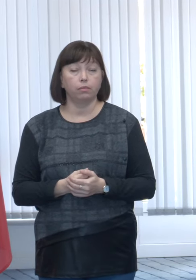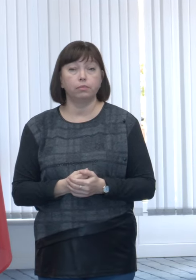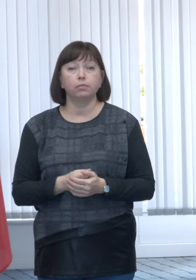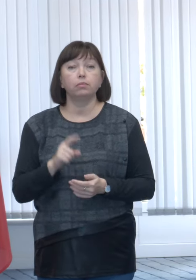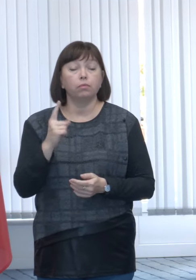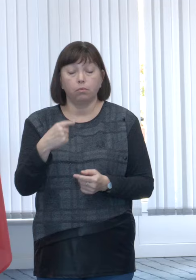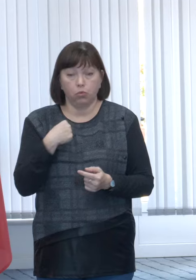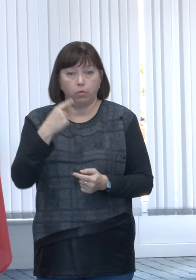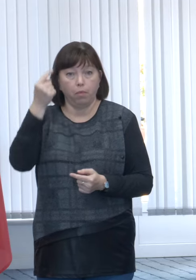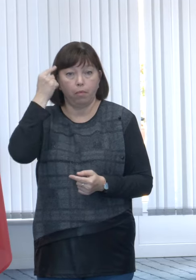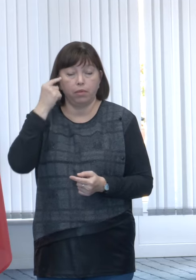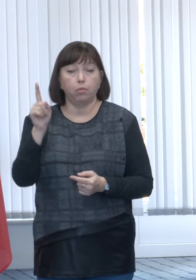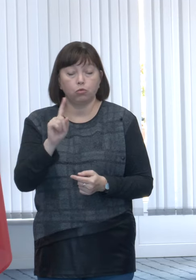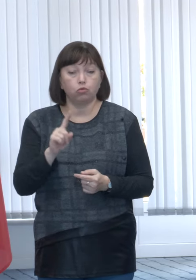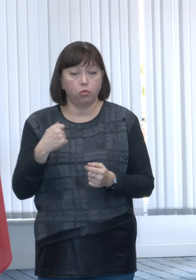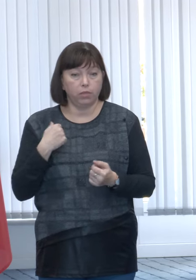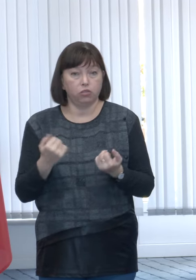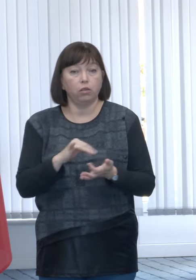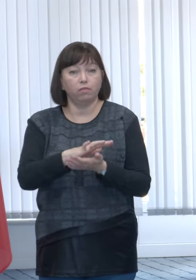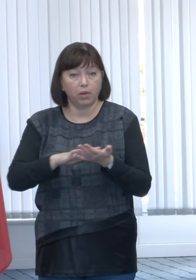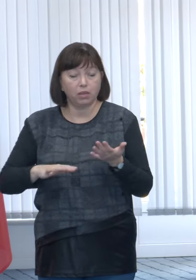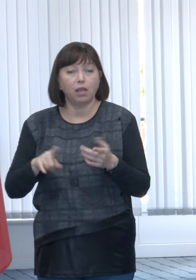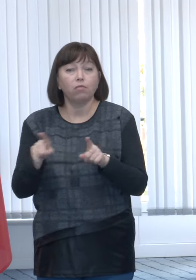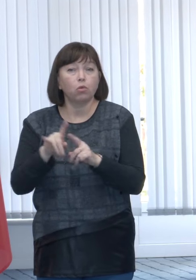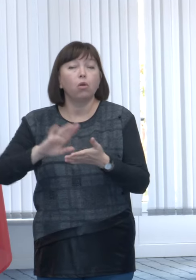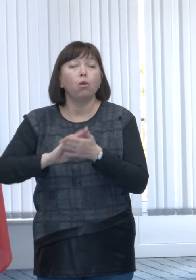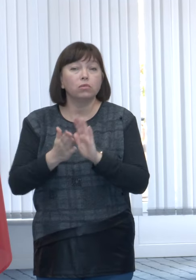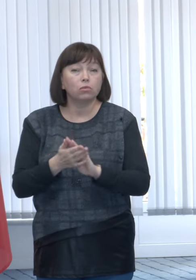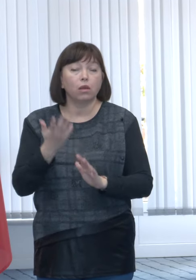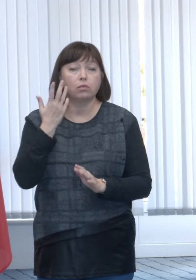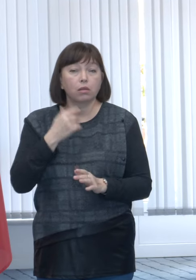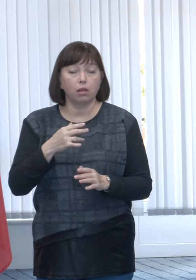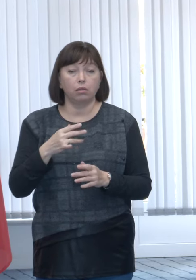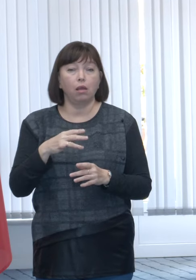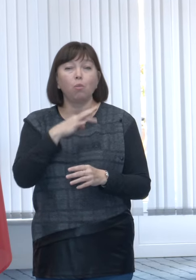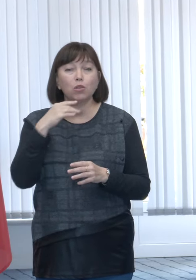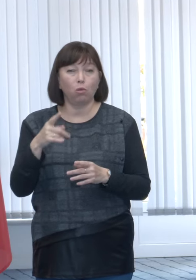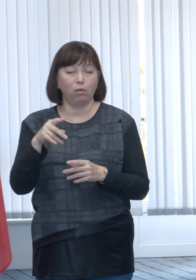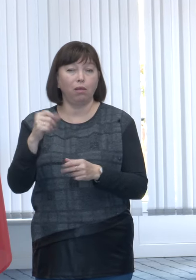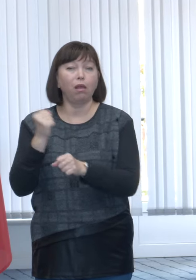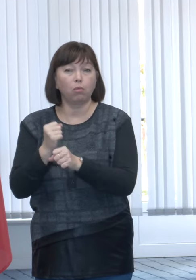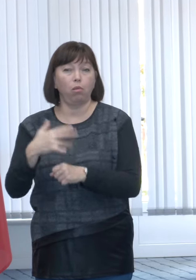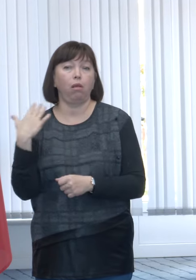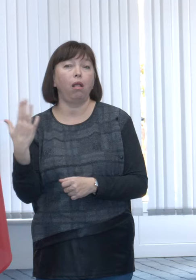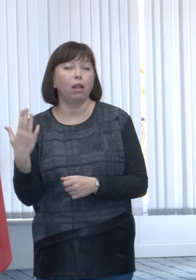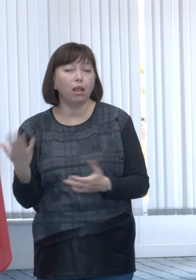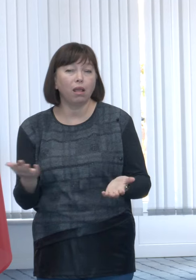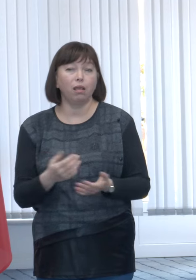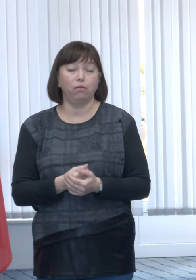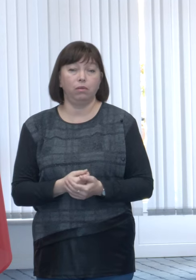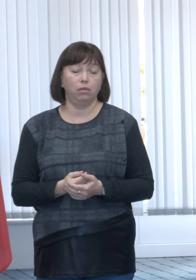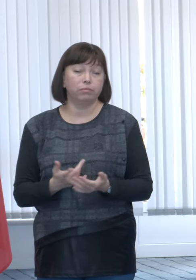Pentru că noi înțelegem că suntem în continuare, din păcate, într-o societate în care o parte din venituri sunt informale,